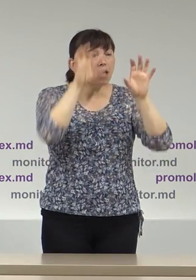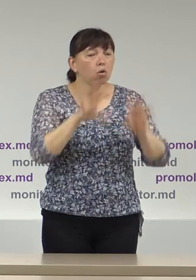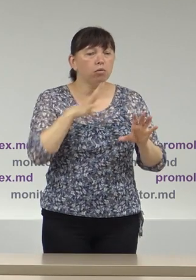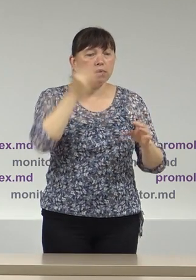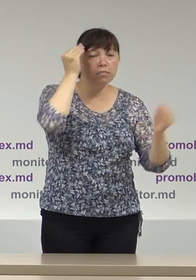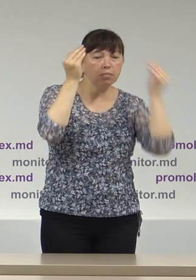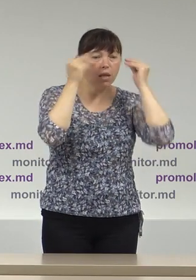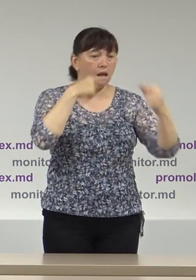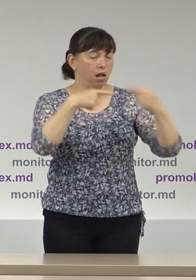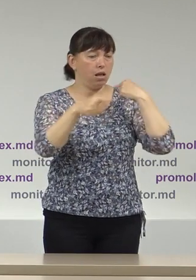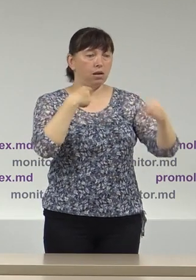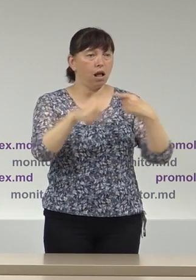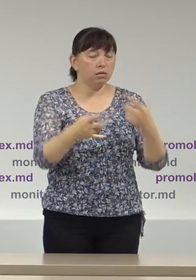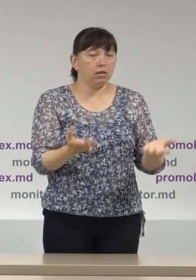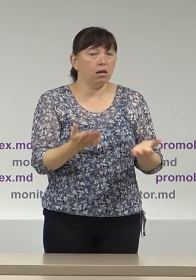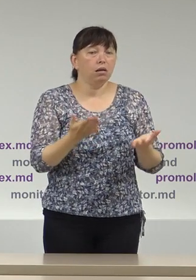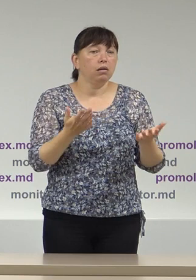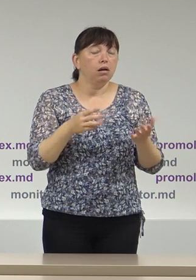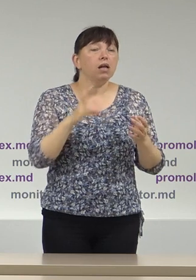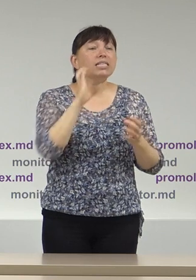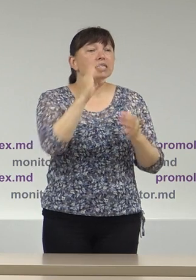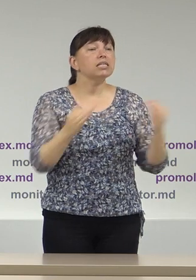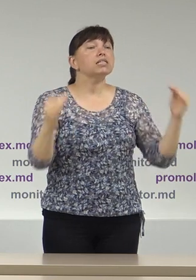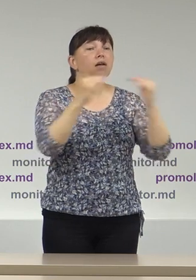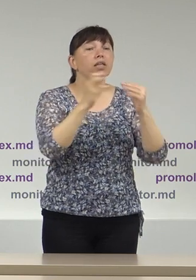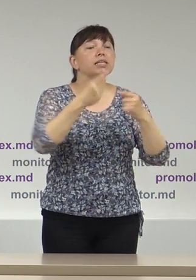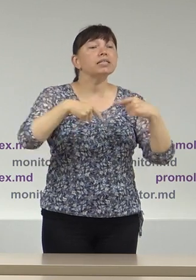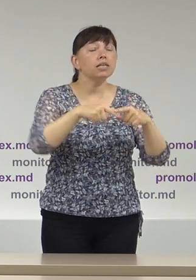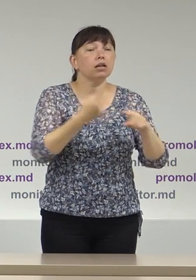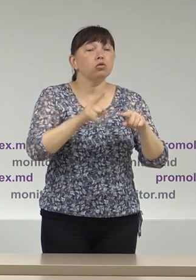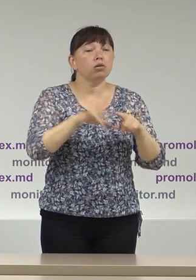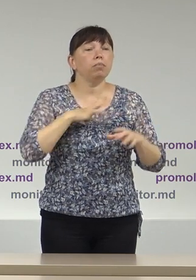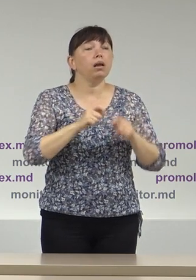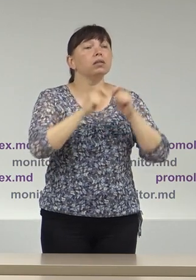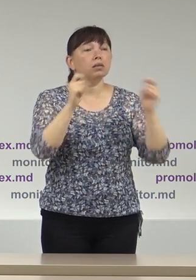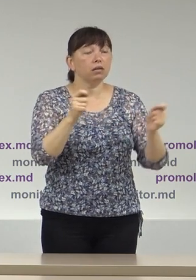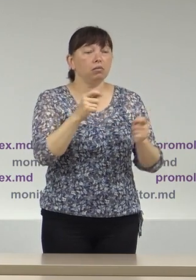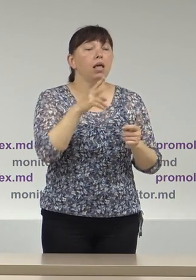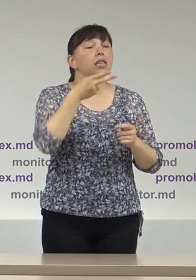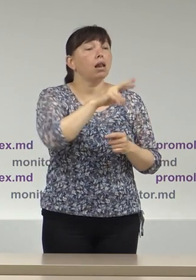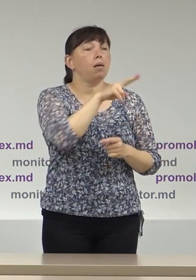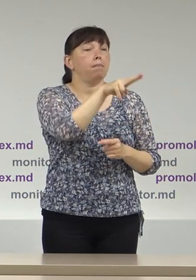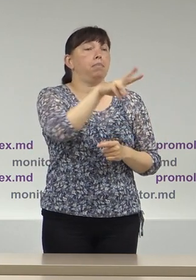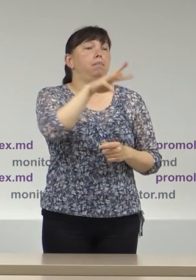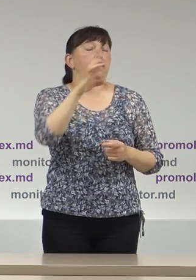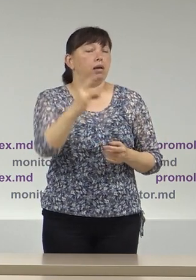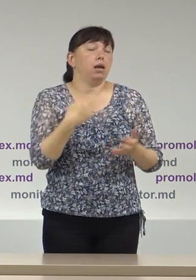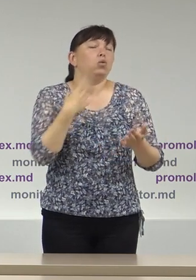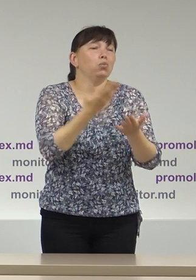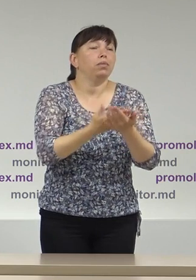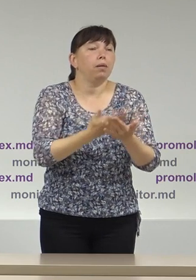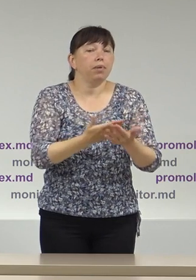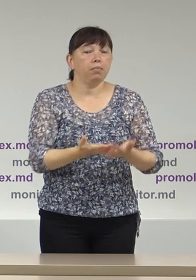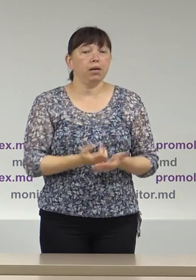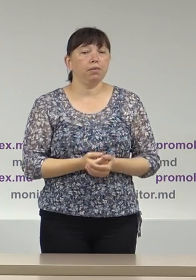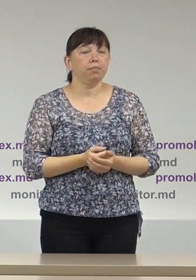organizării secților de peste cotare prin comparație cu secțiile care au fost deschise pentru regiunea transnistreană. Spre exemplu,